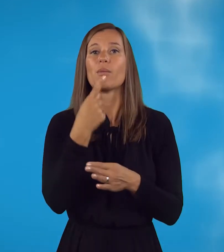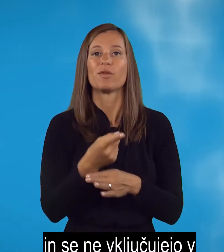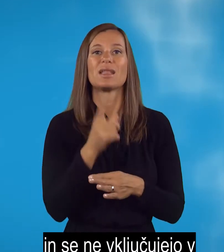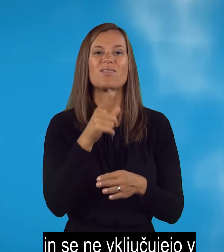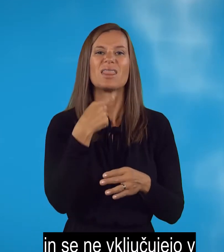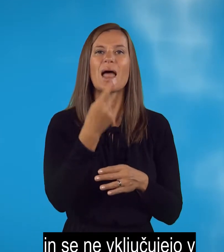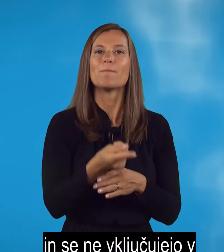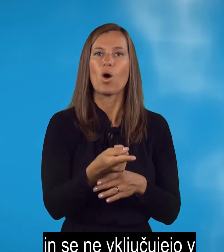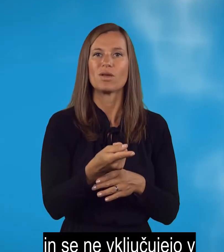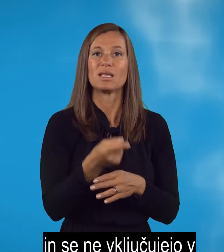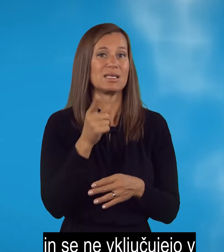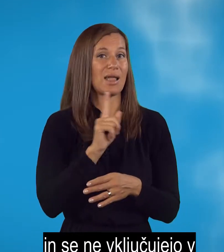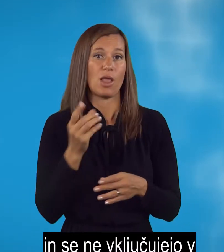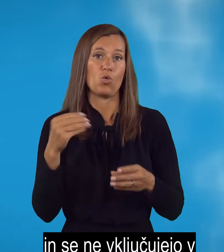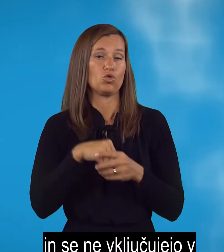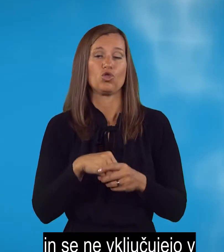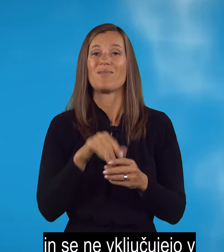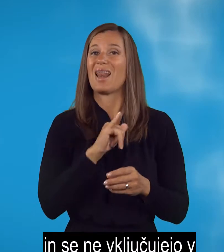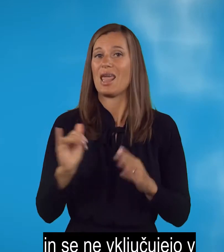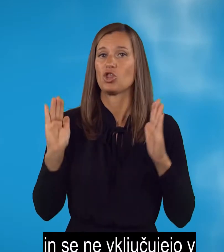in se ne vključujejo v letno odmero dohodnine.